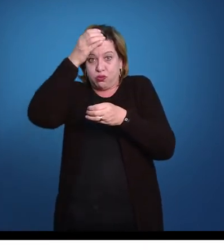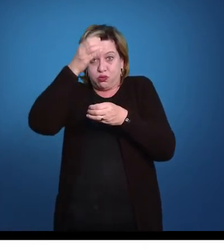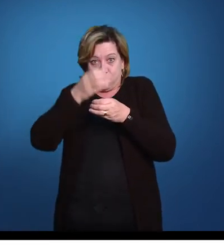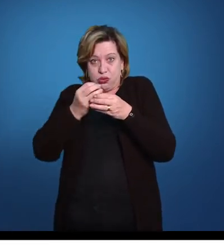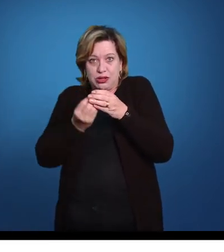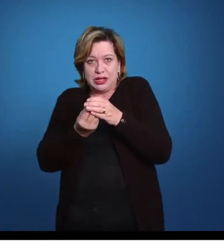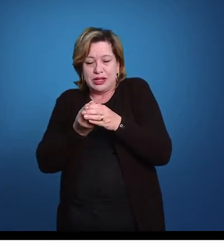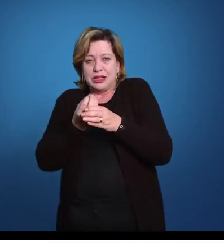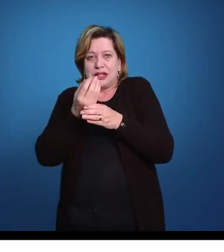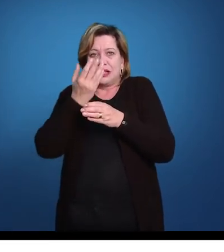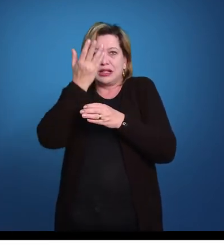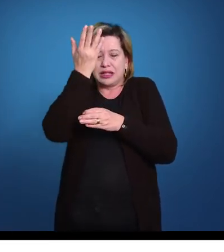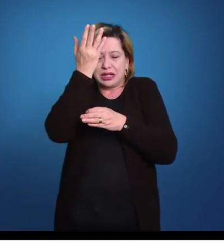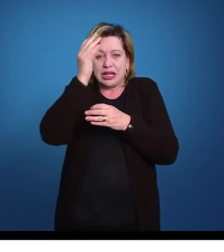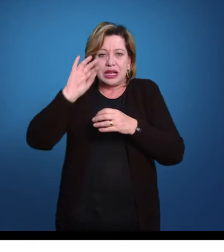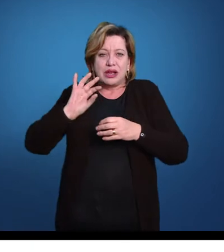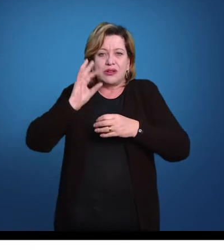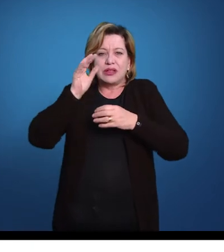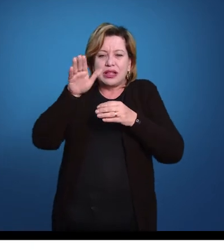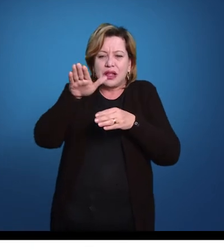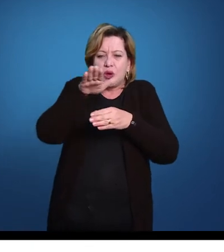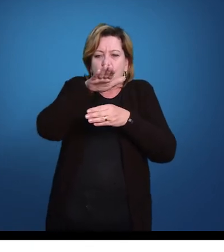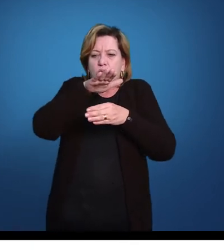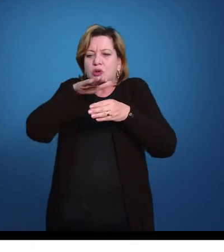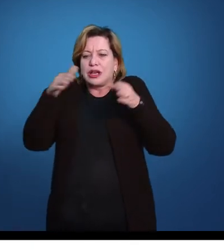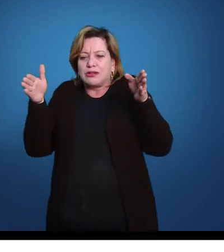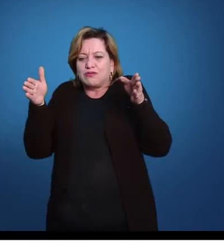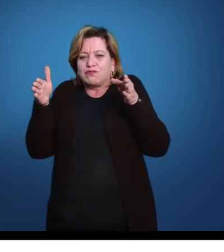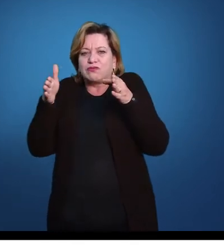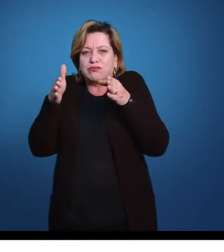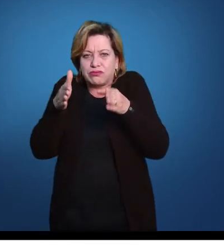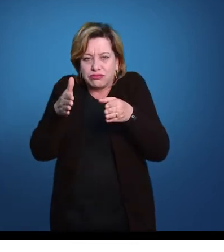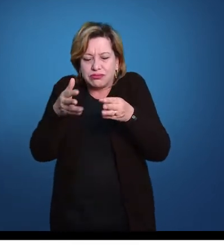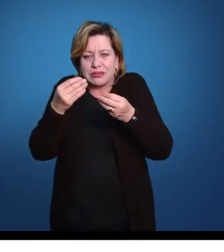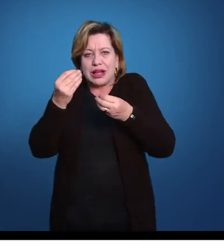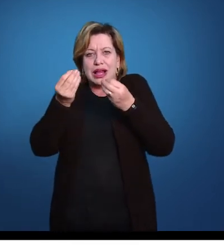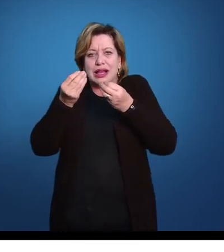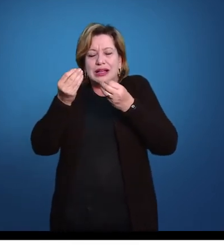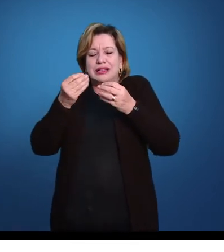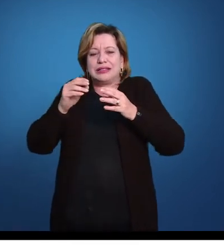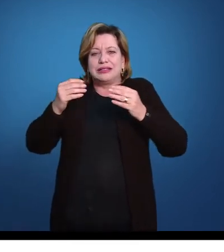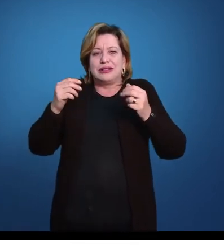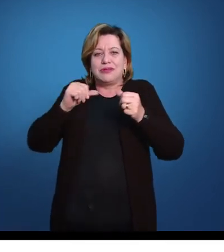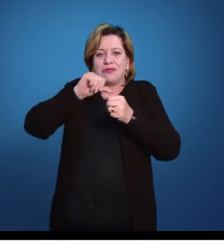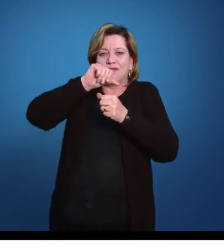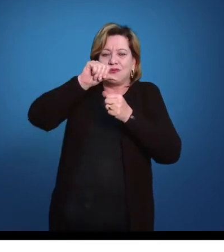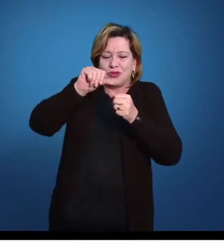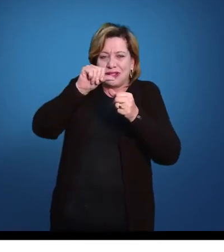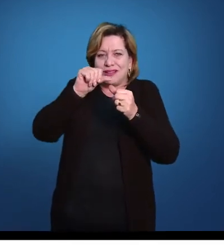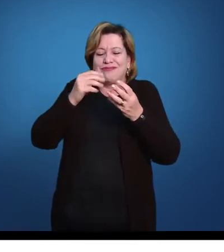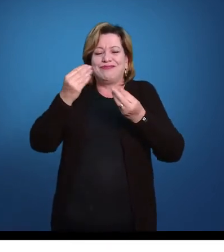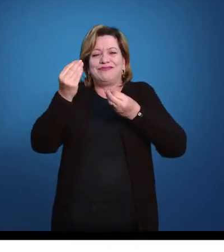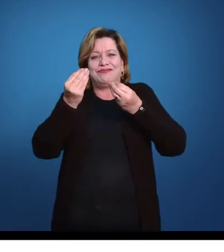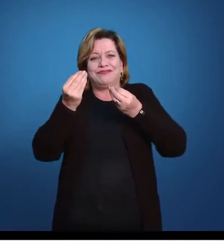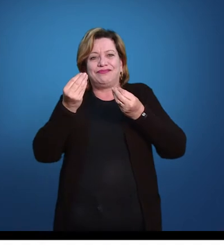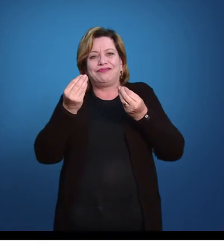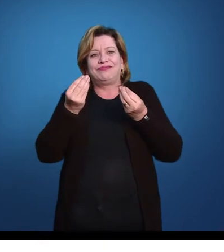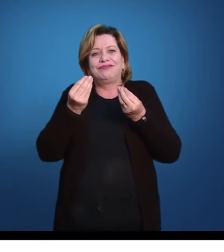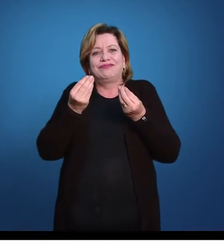um pouco mais achatado, um pouco mais curto. essa região que antes era vermiforme e agora está mais em forma de vaso, em forma de